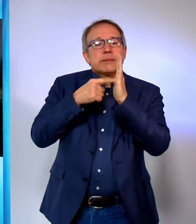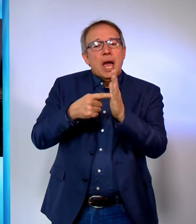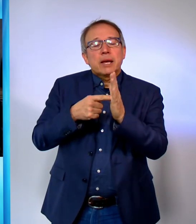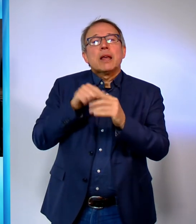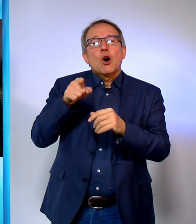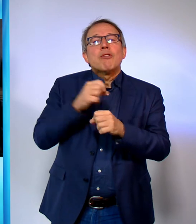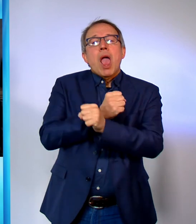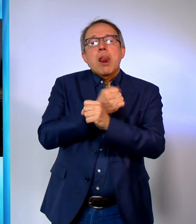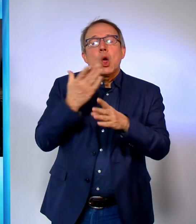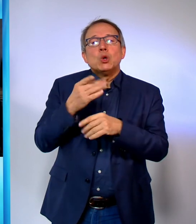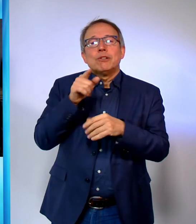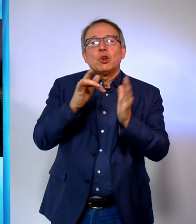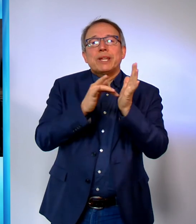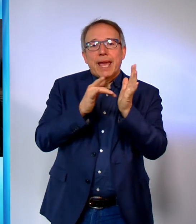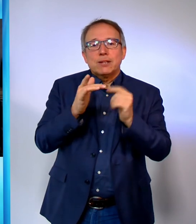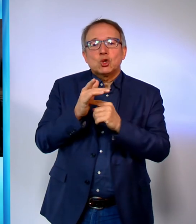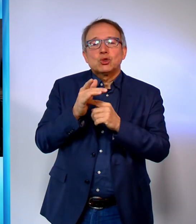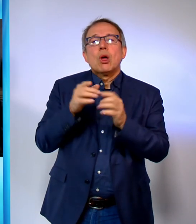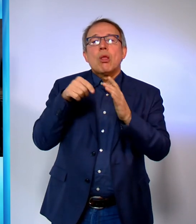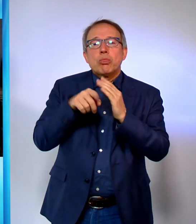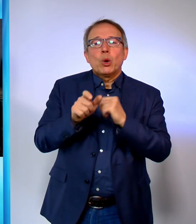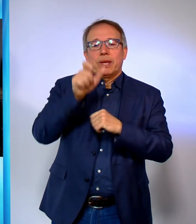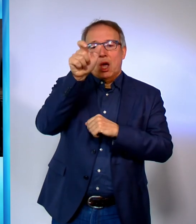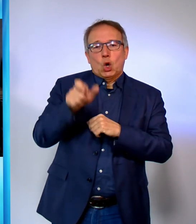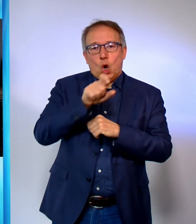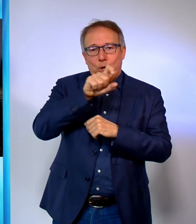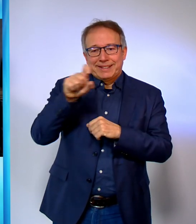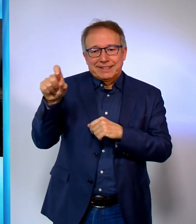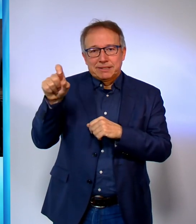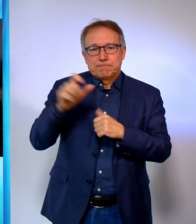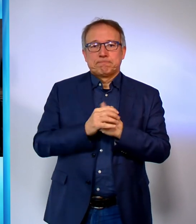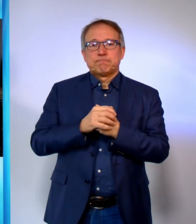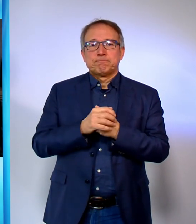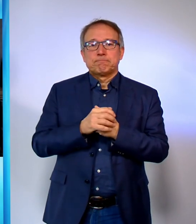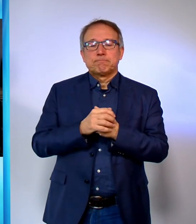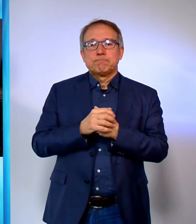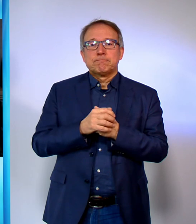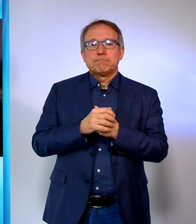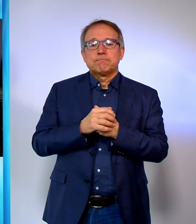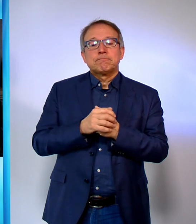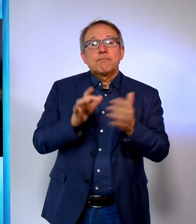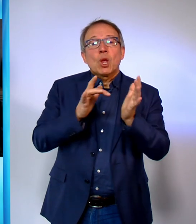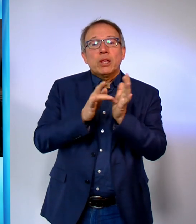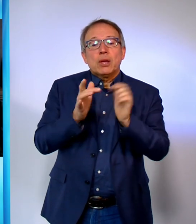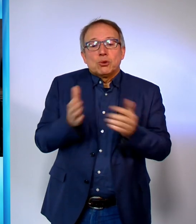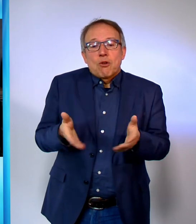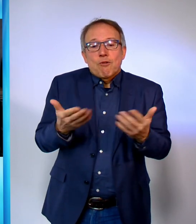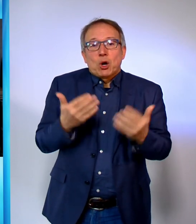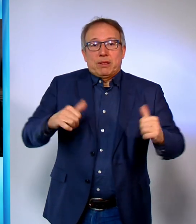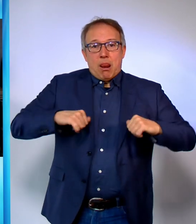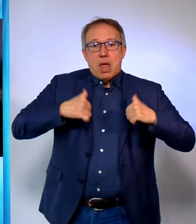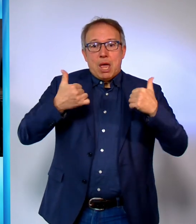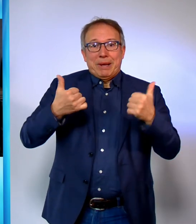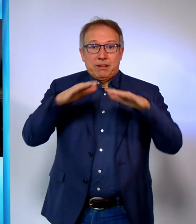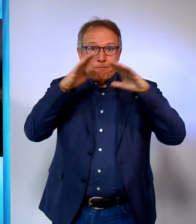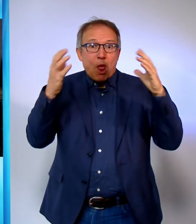Erlösung, die allein Jesus Christus uns ein für alle Mal am Kreuz geschenkt hat. Er fördert das Leben